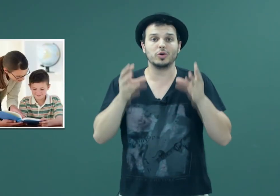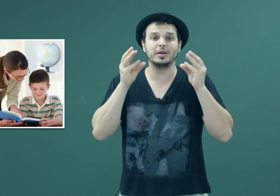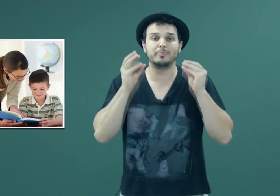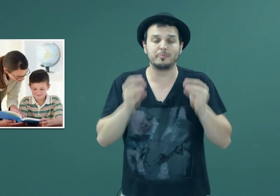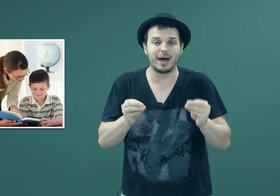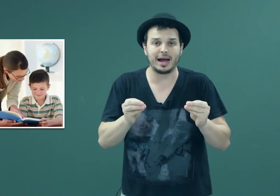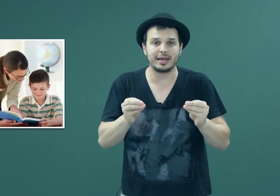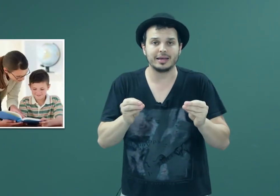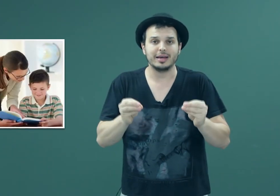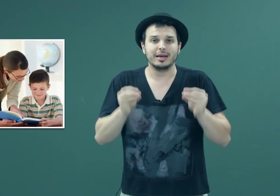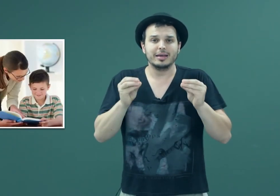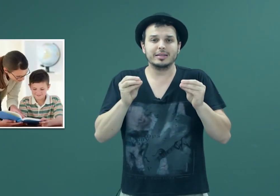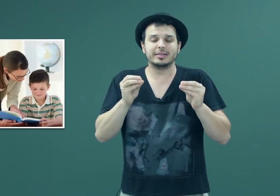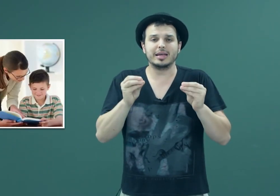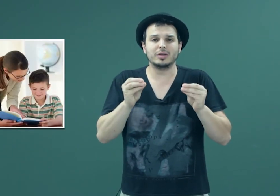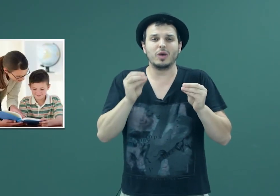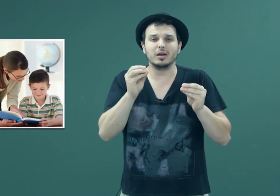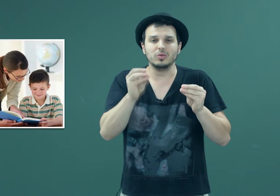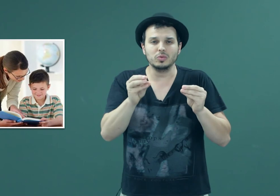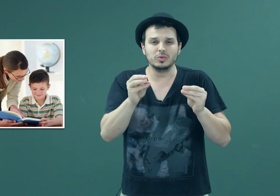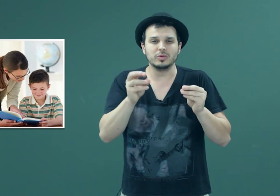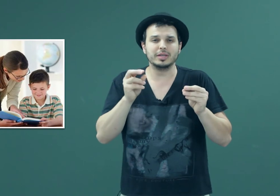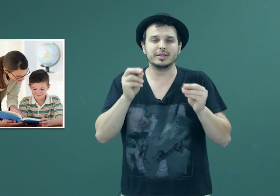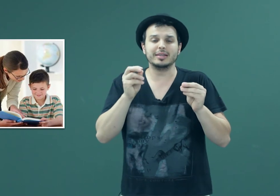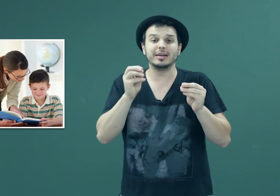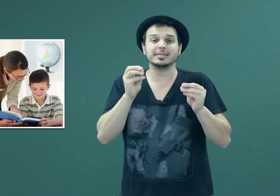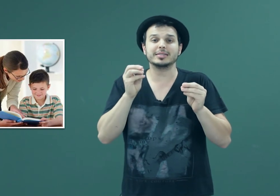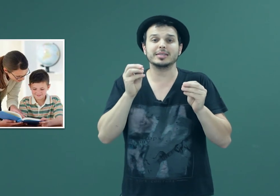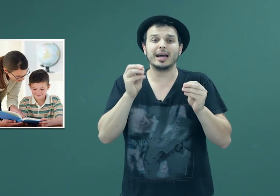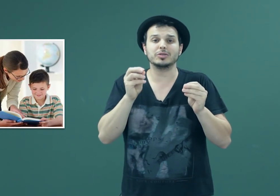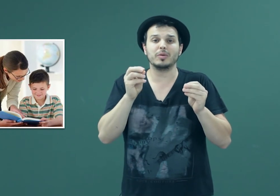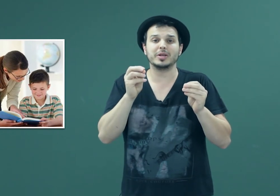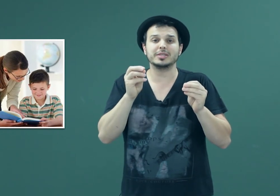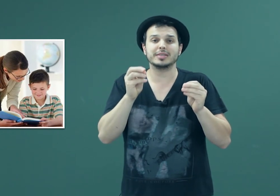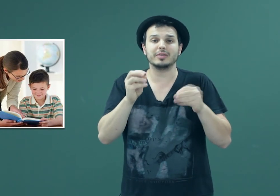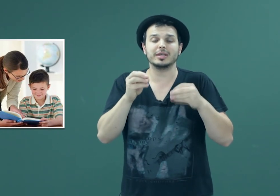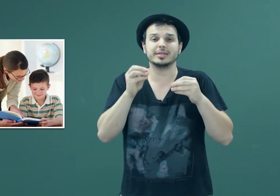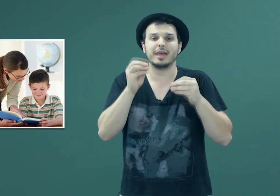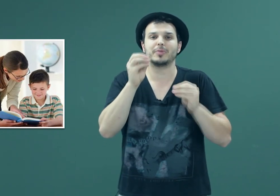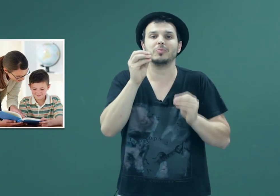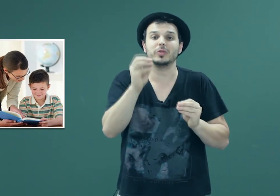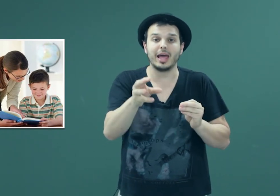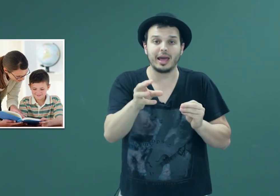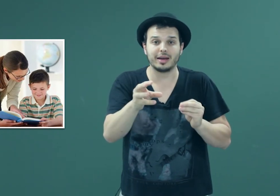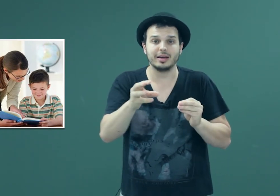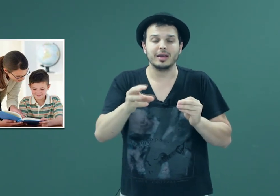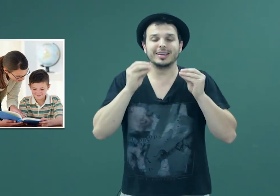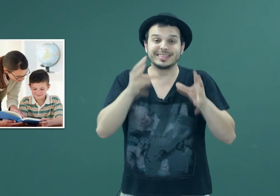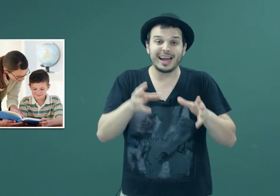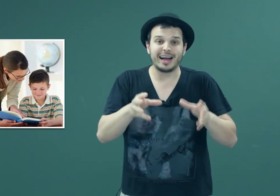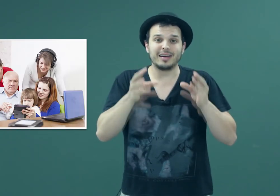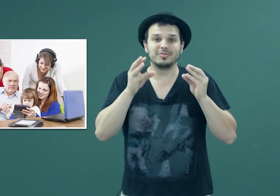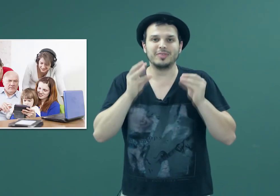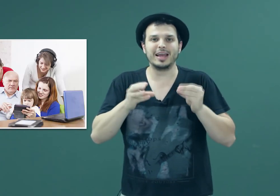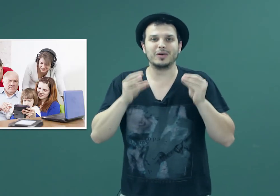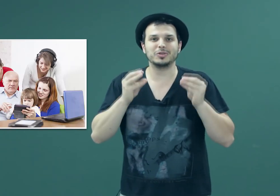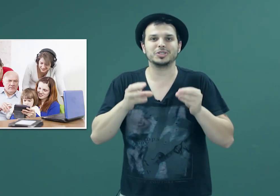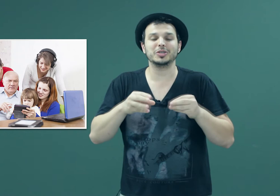e pai, entenda o aluno, entenda a necessidade do aprendizado nessa época moderna e traga a velha rotina